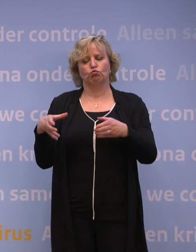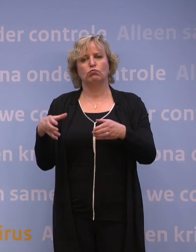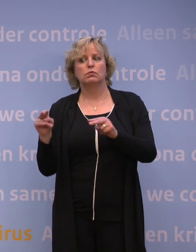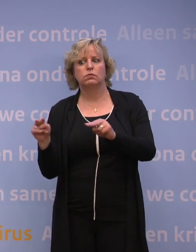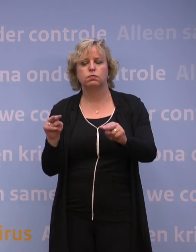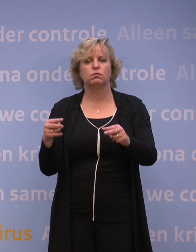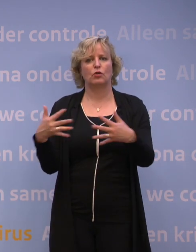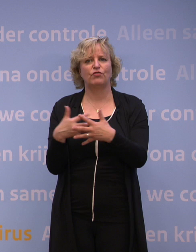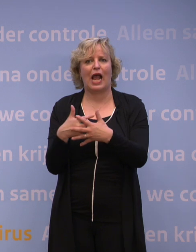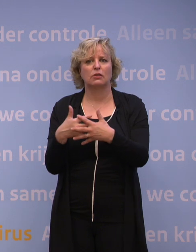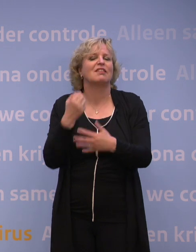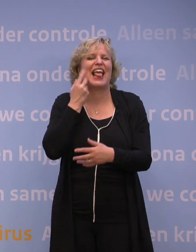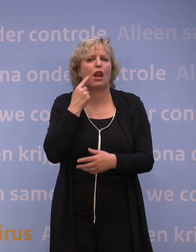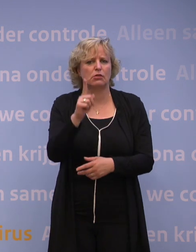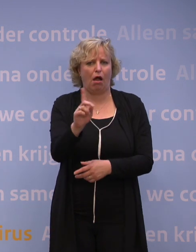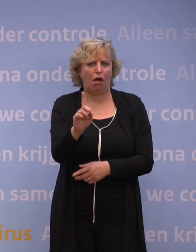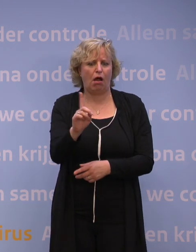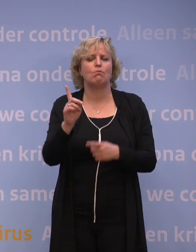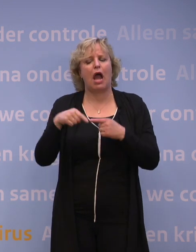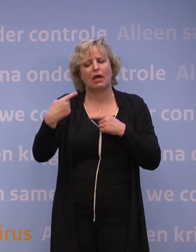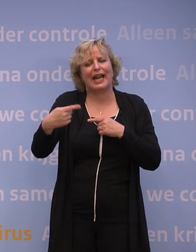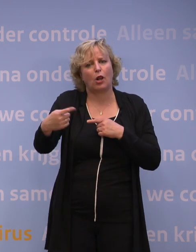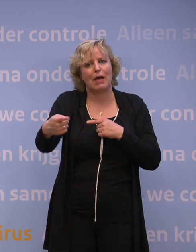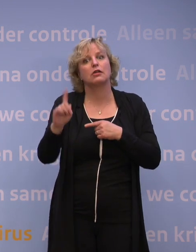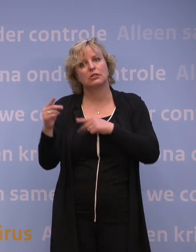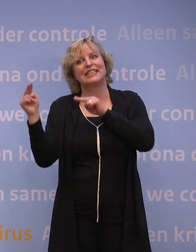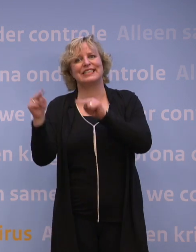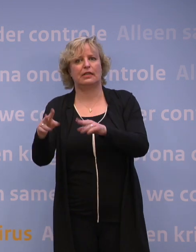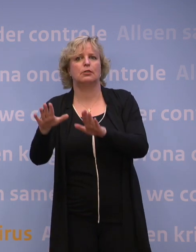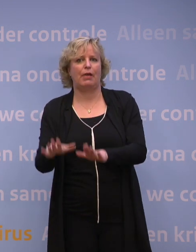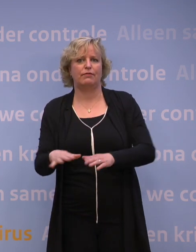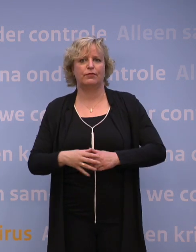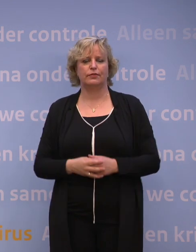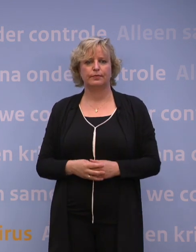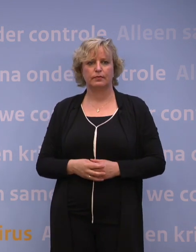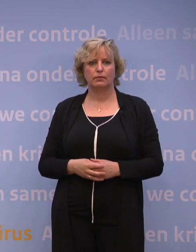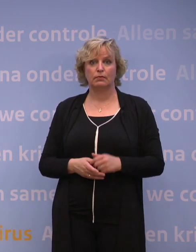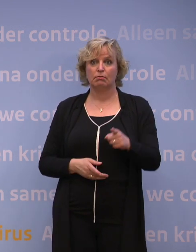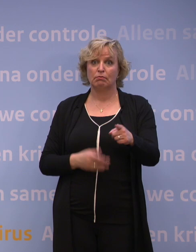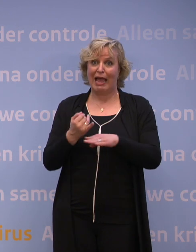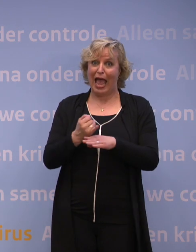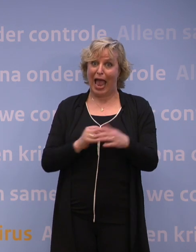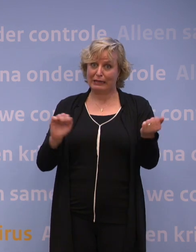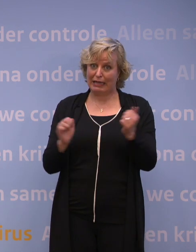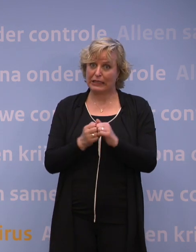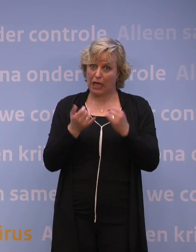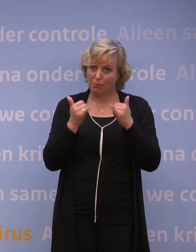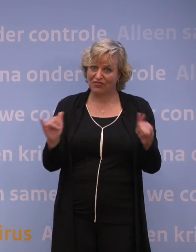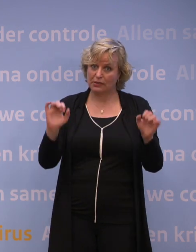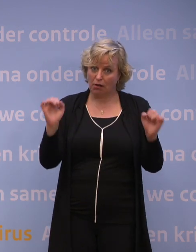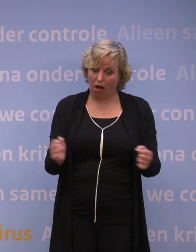wel regelmatig, zodat we echt zicht erop houden. Maar onder die voorwaarden kunnen er weer eindexamenfeesten, kunnen er weer